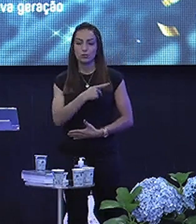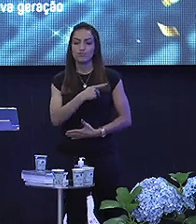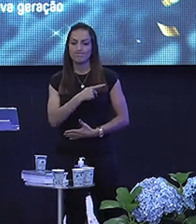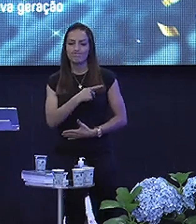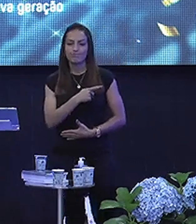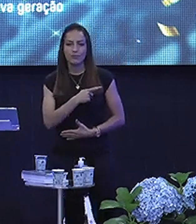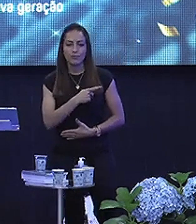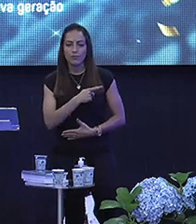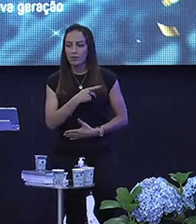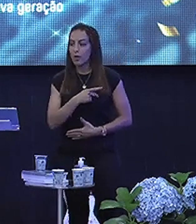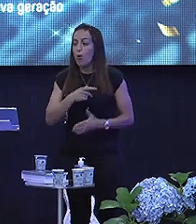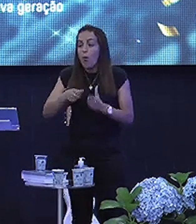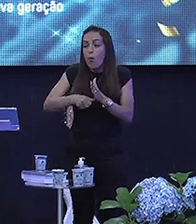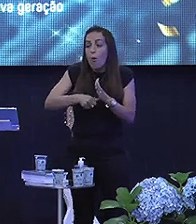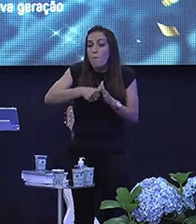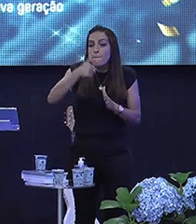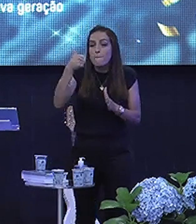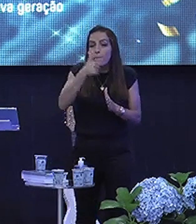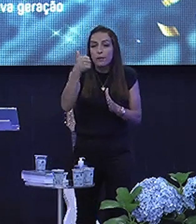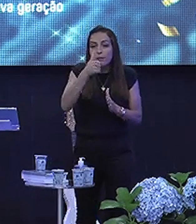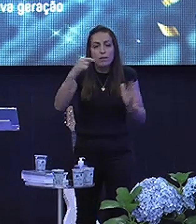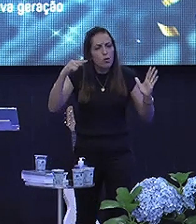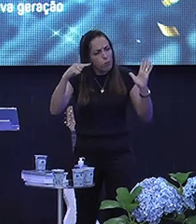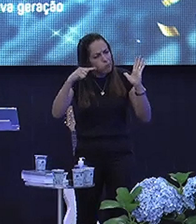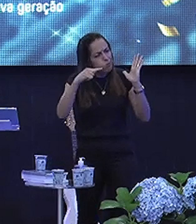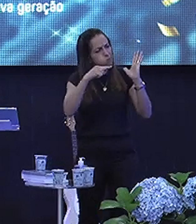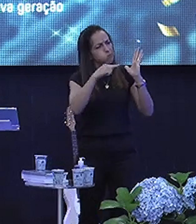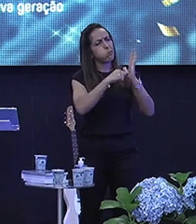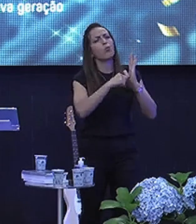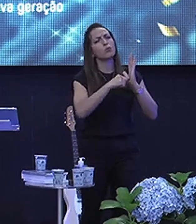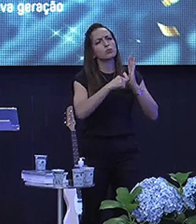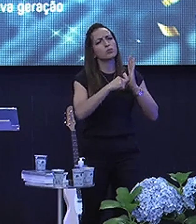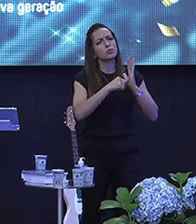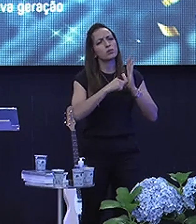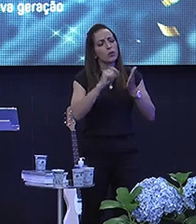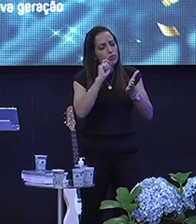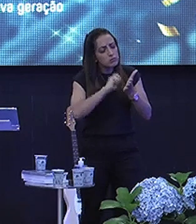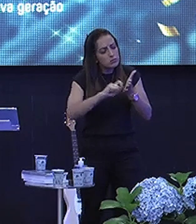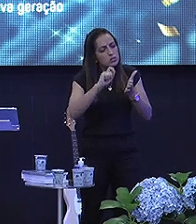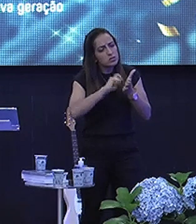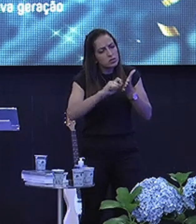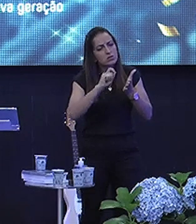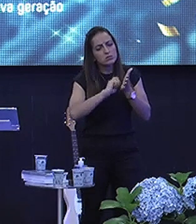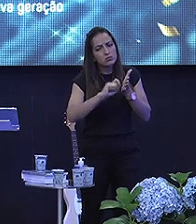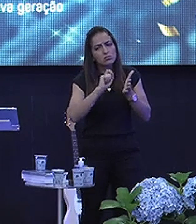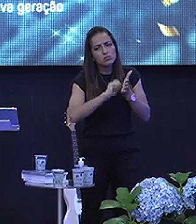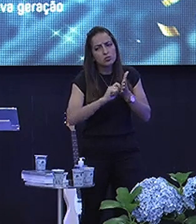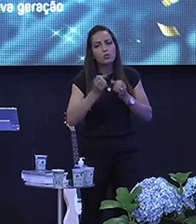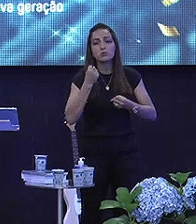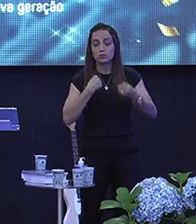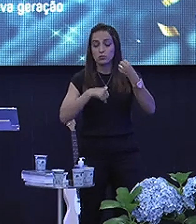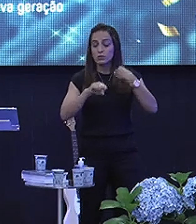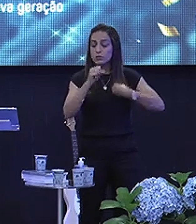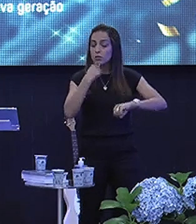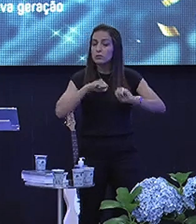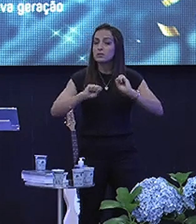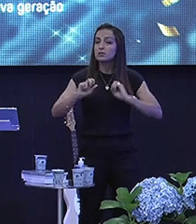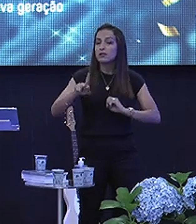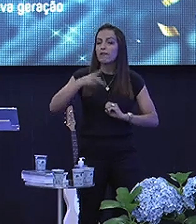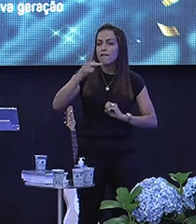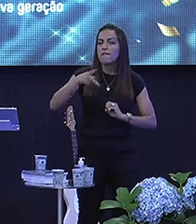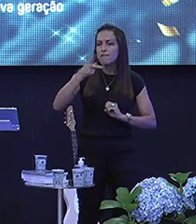Este é o primeiro Ponto Que o Escritor Que o Salmista Fala